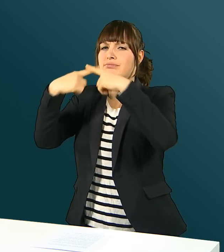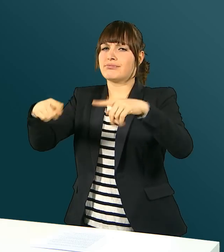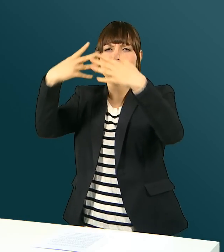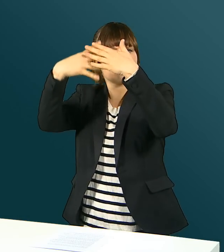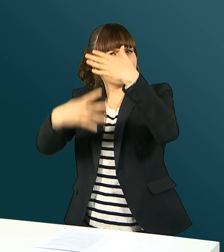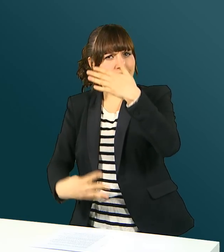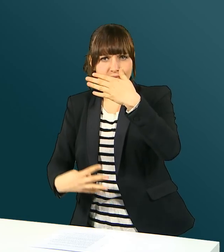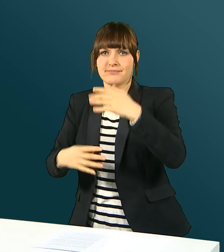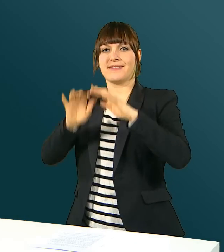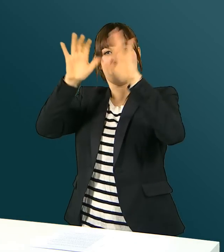Wellnessferien und mehr.